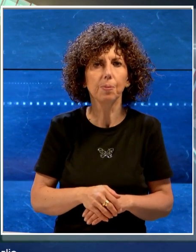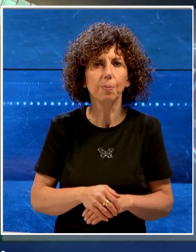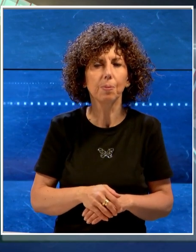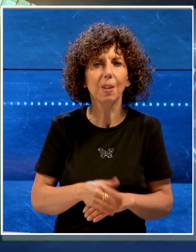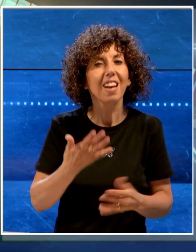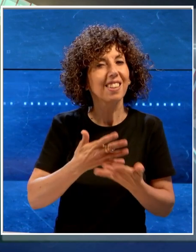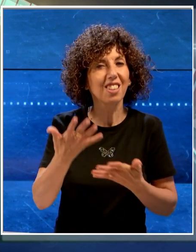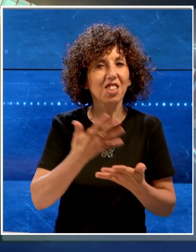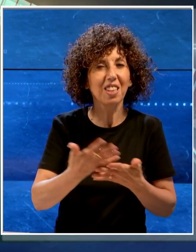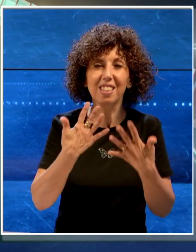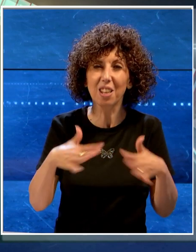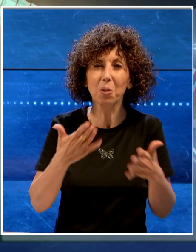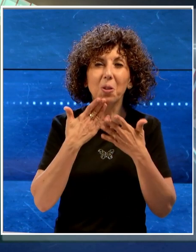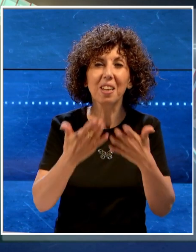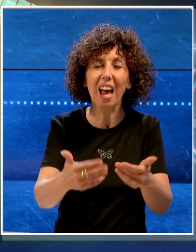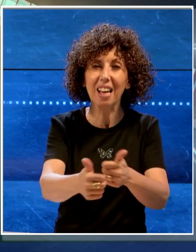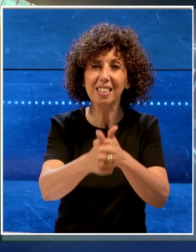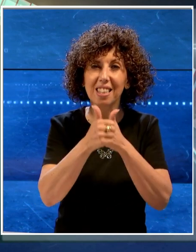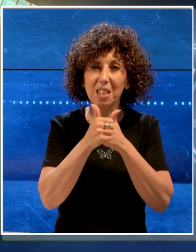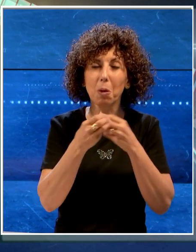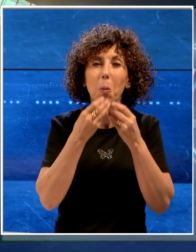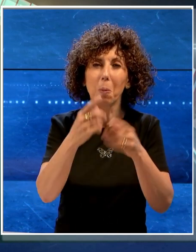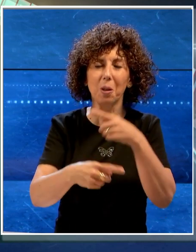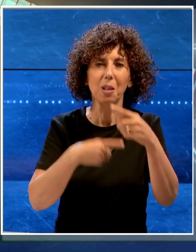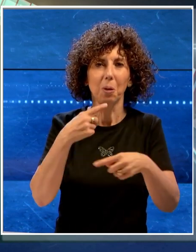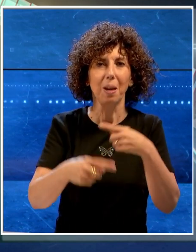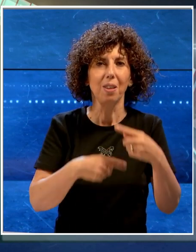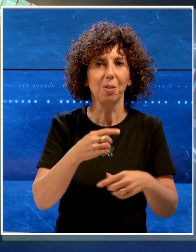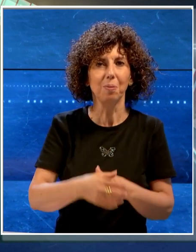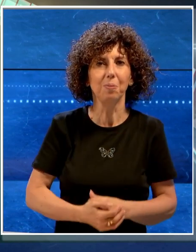E con il TGLIS è tutto, grazie per averci seguito, buon proseguimento.